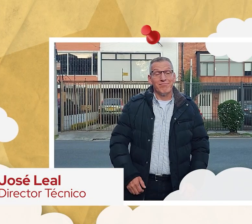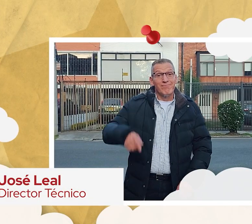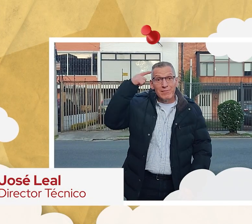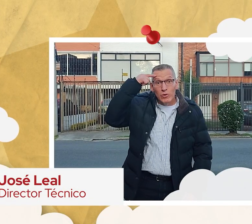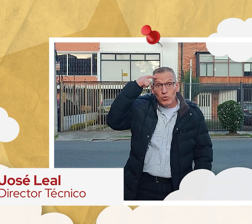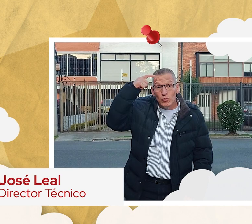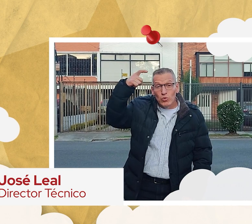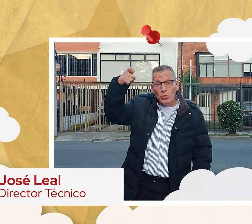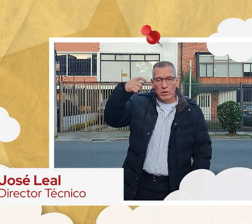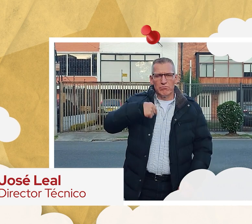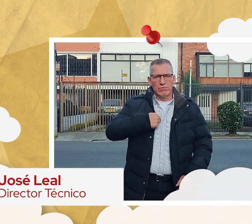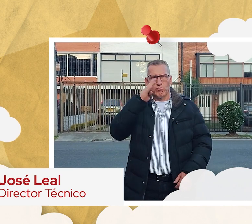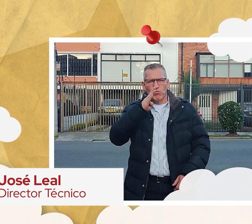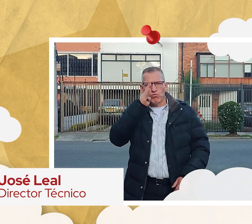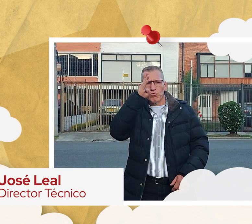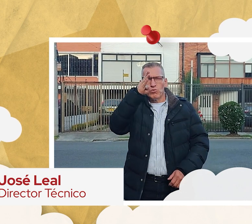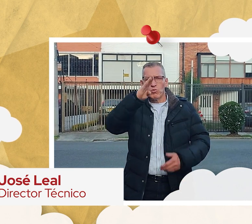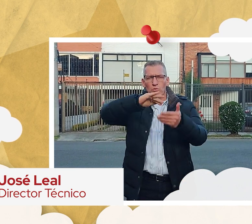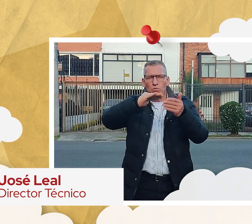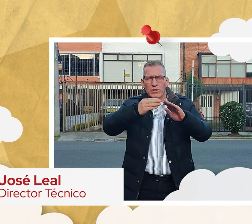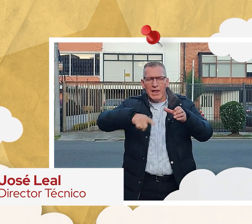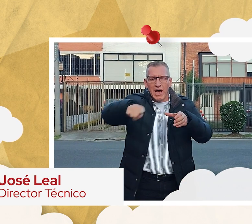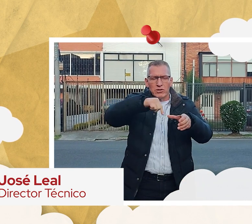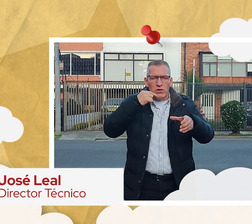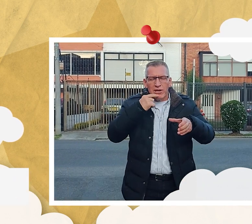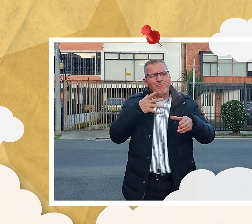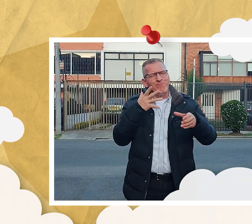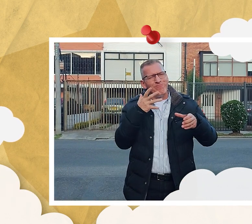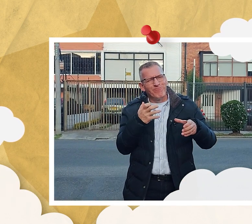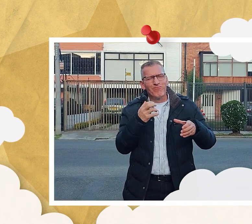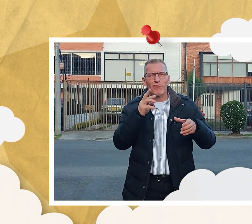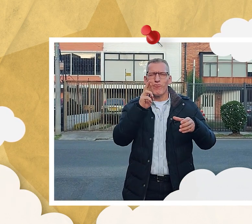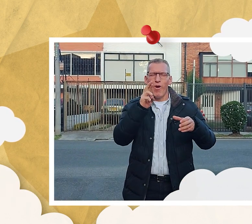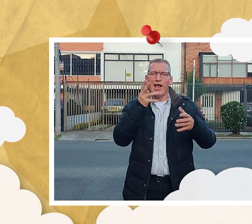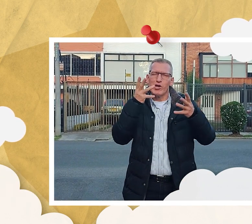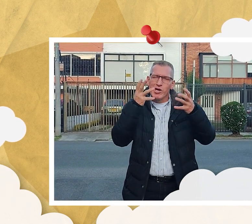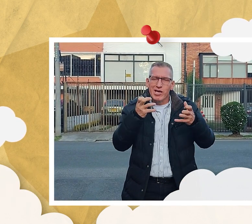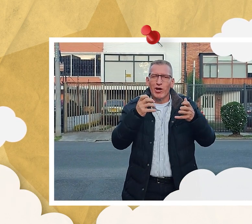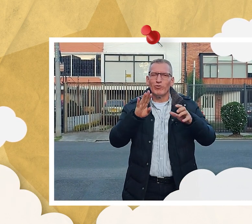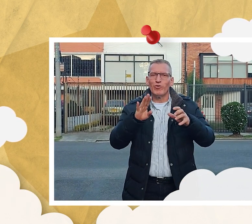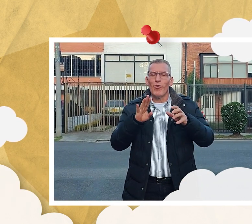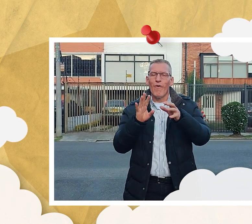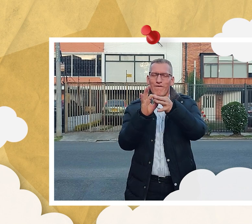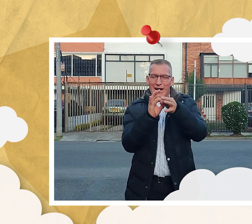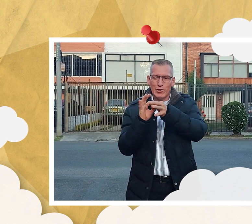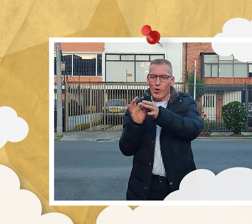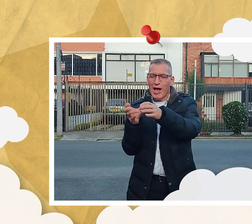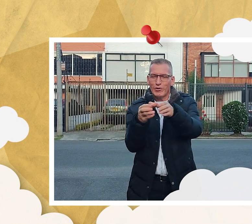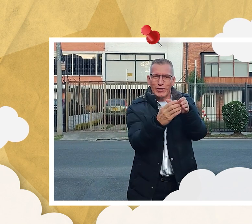Mi sueño para el futuro de la comunidad sorda en Colombia es que, ojalá, la Federación y todas sus